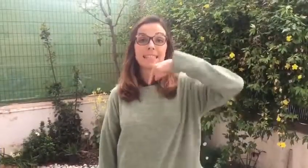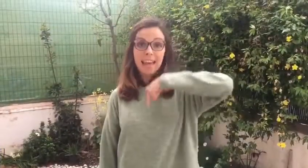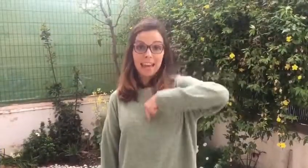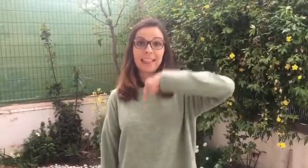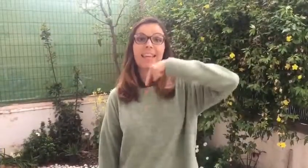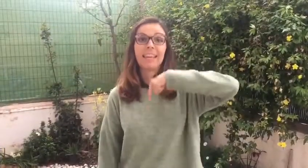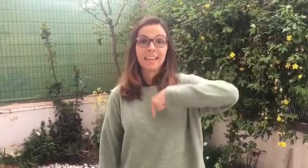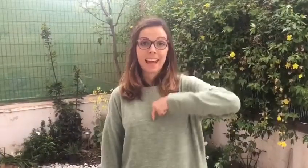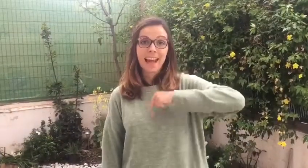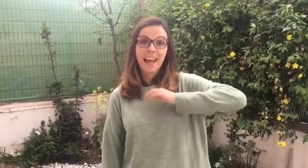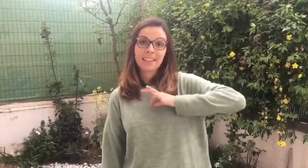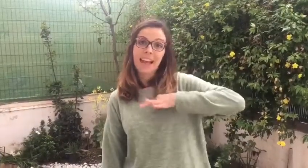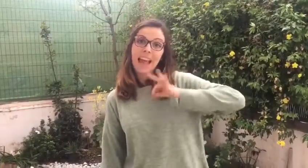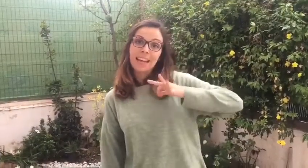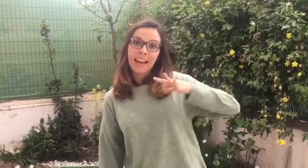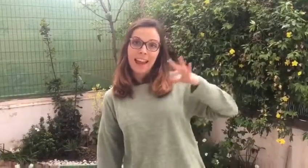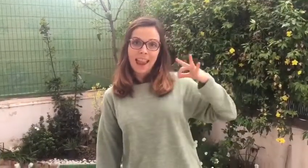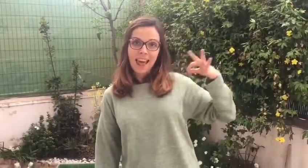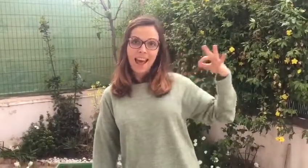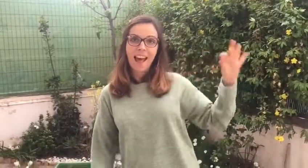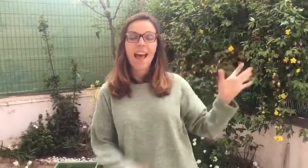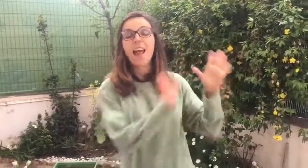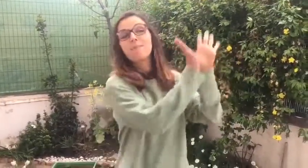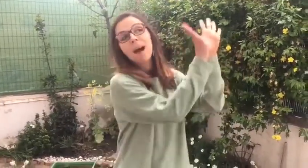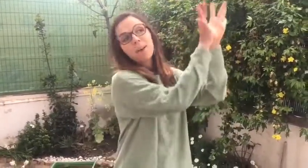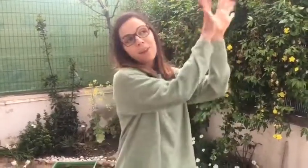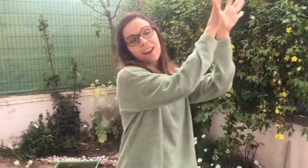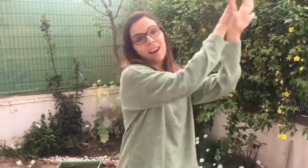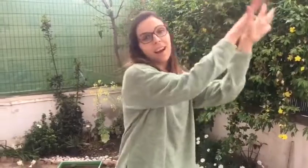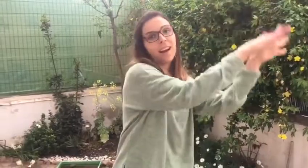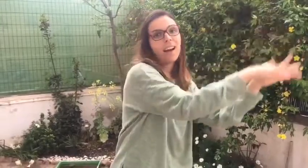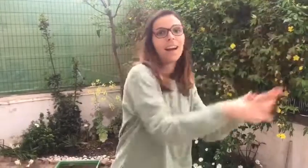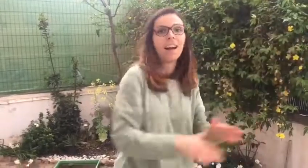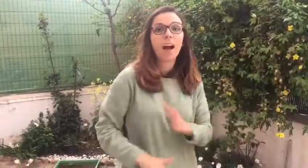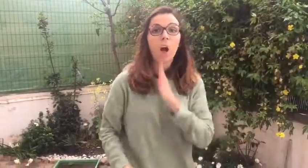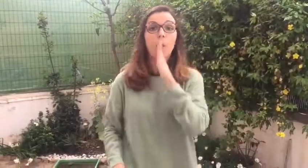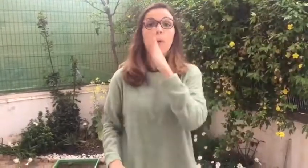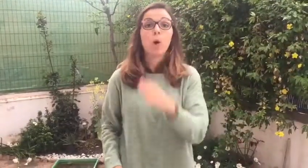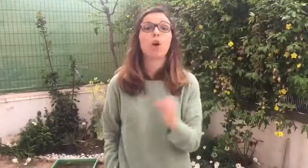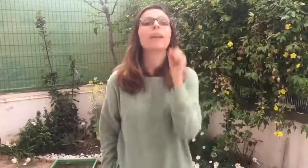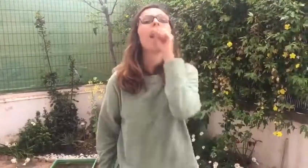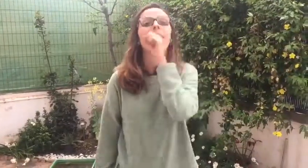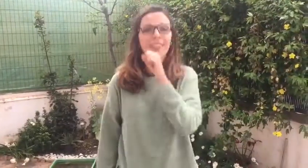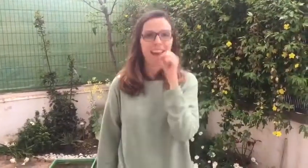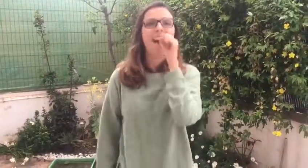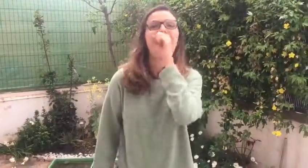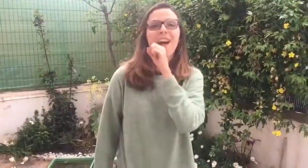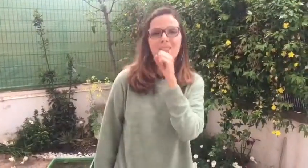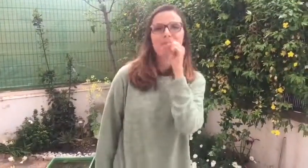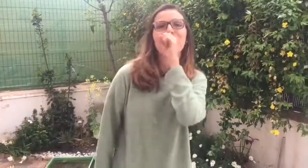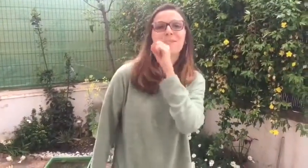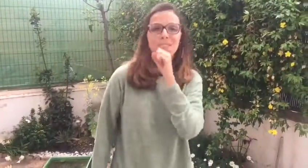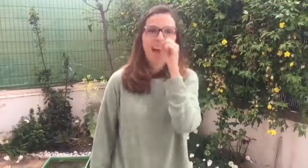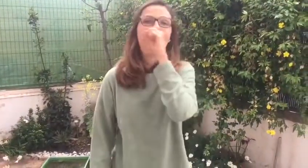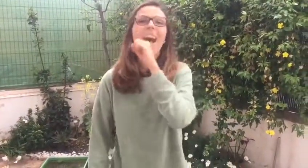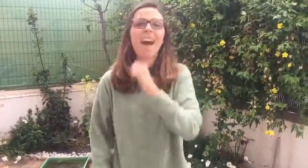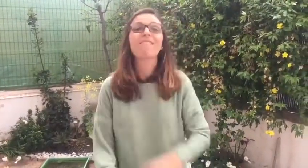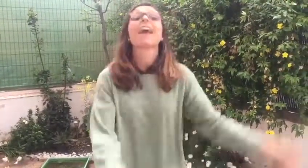Sentirás que el alma vuela por cantar una vez